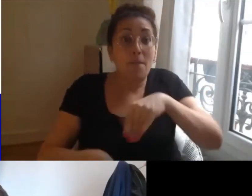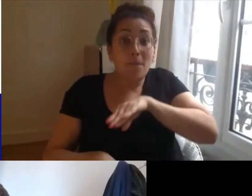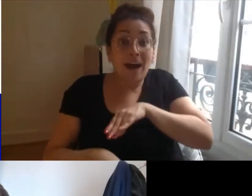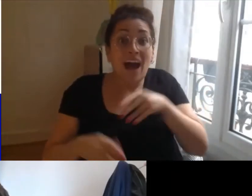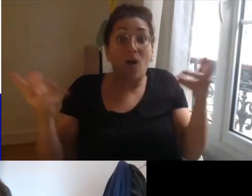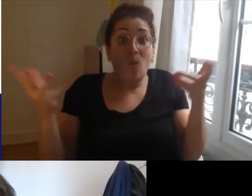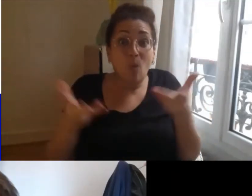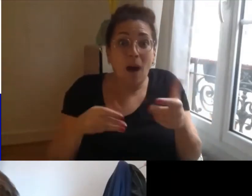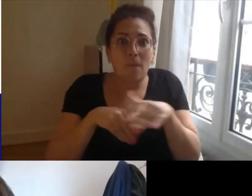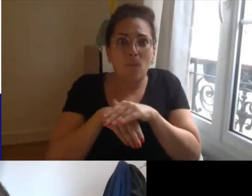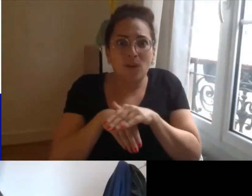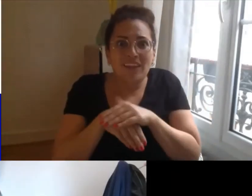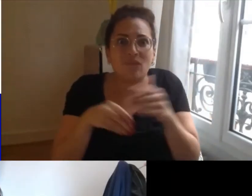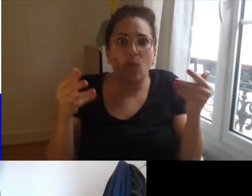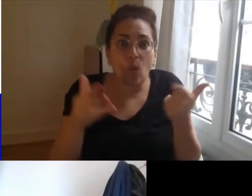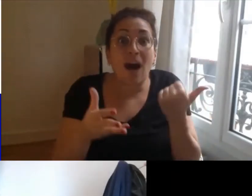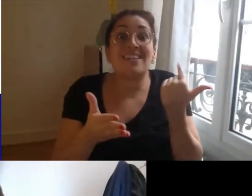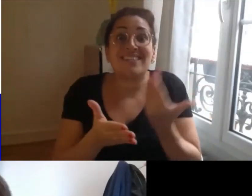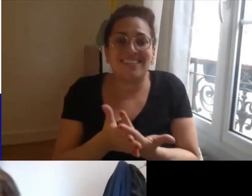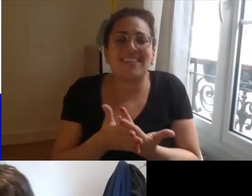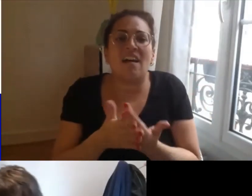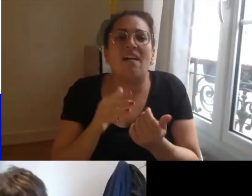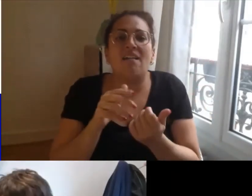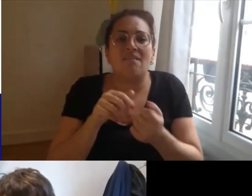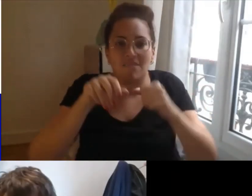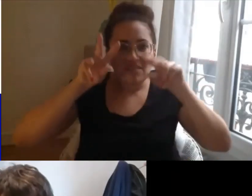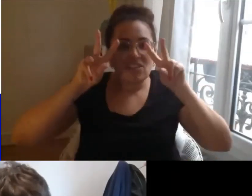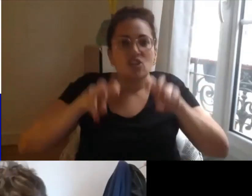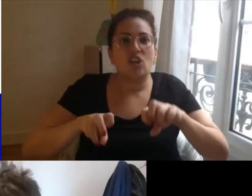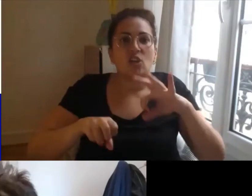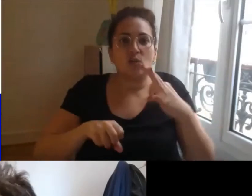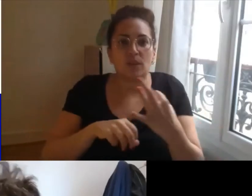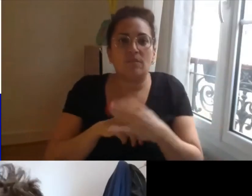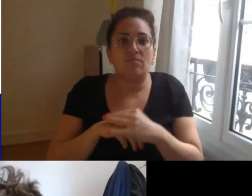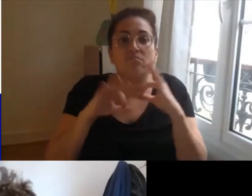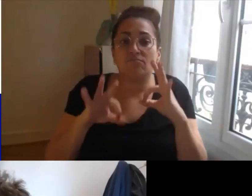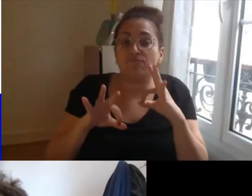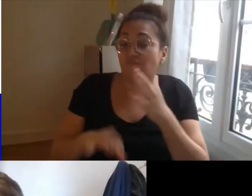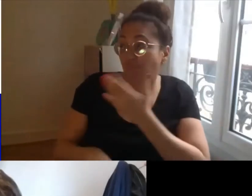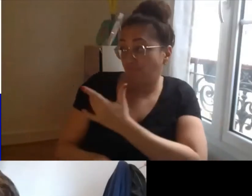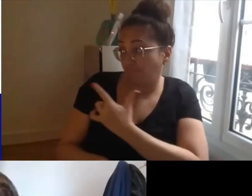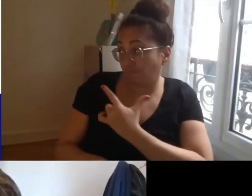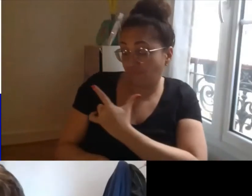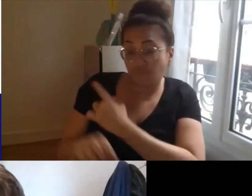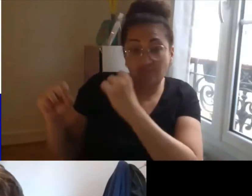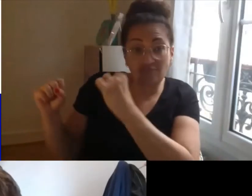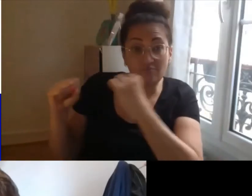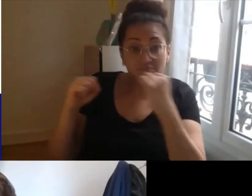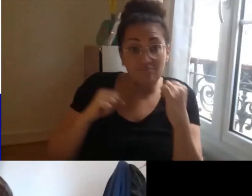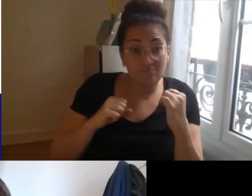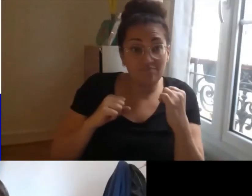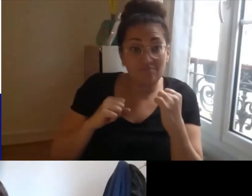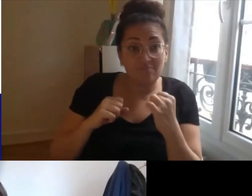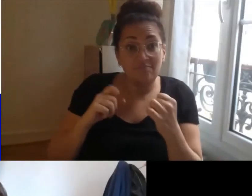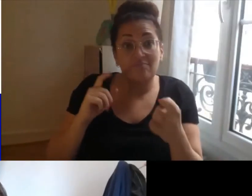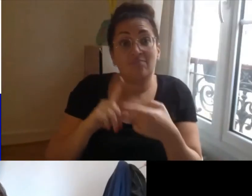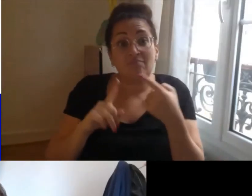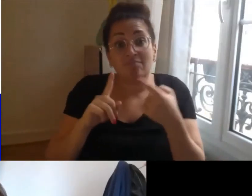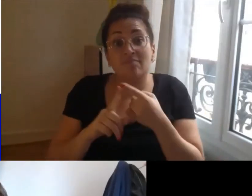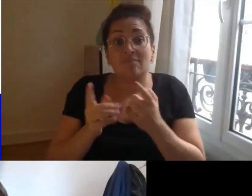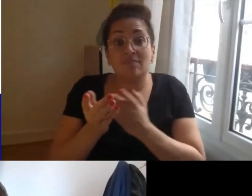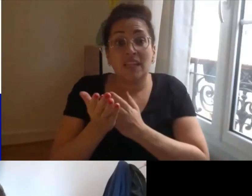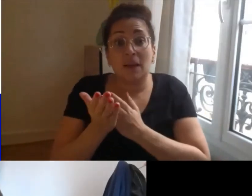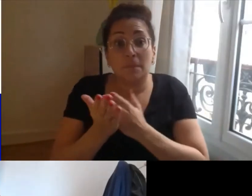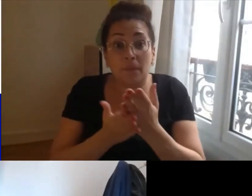rejoins totalement François-Martinez sur l'insistance sur l'intérêt de l'approche en termes de parcours